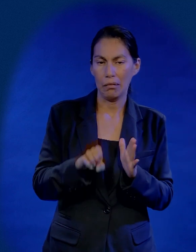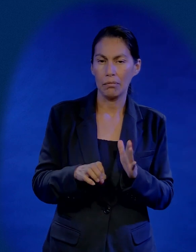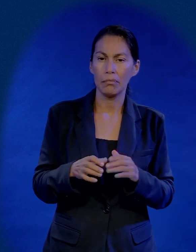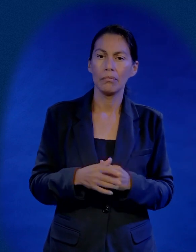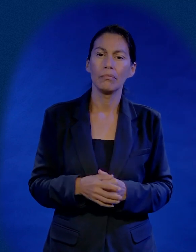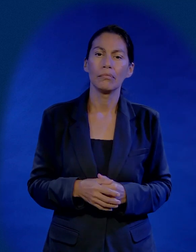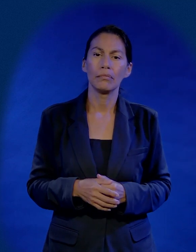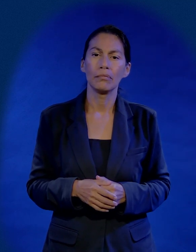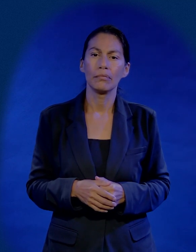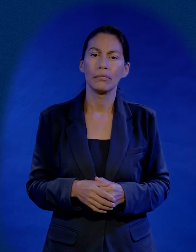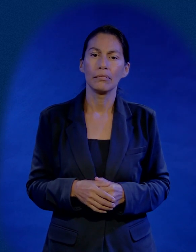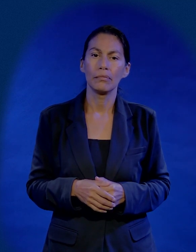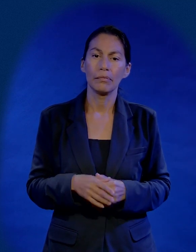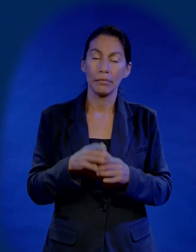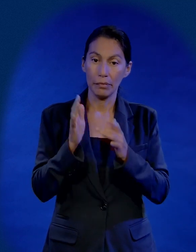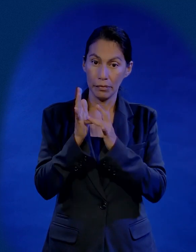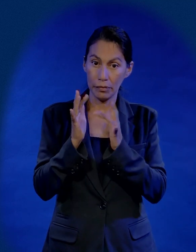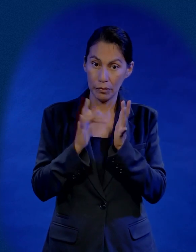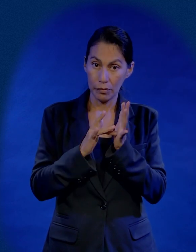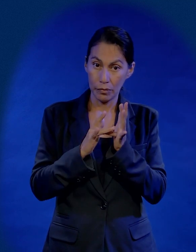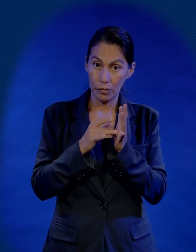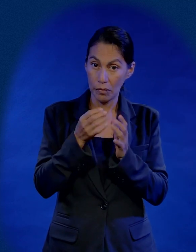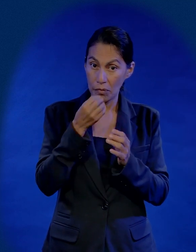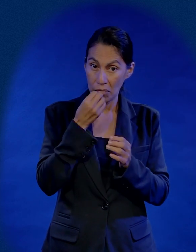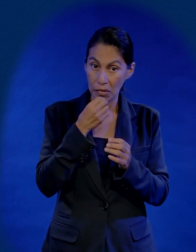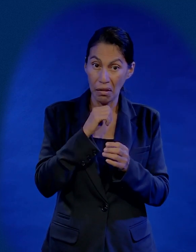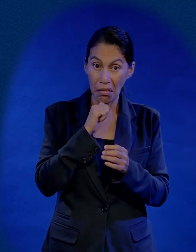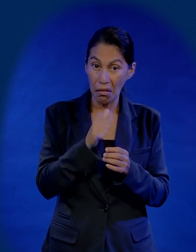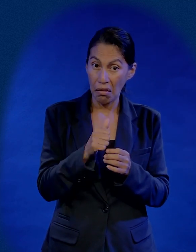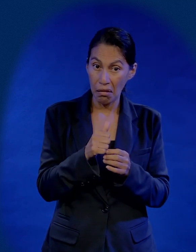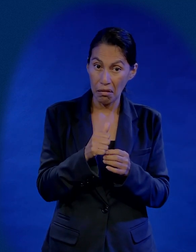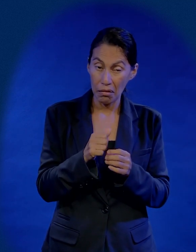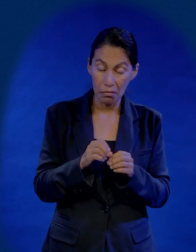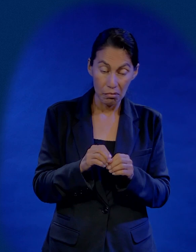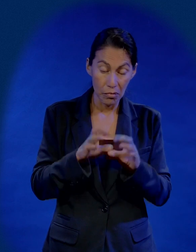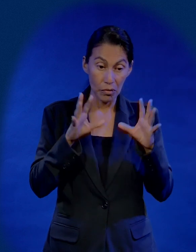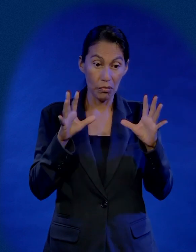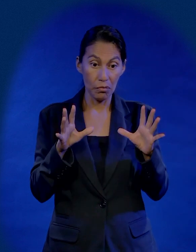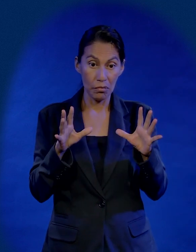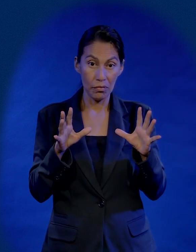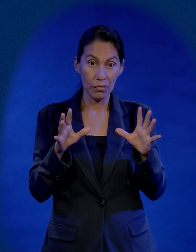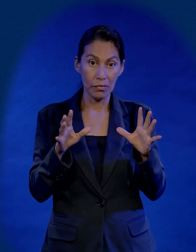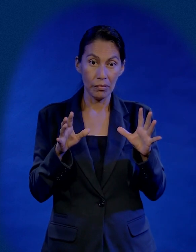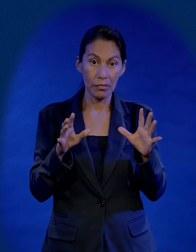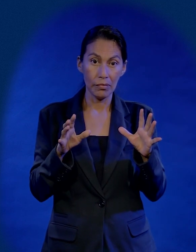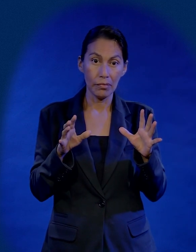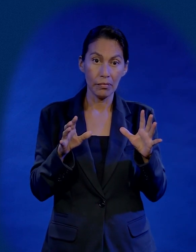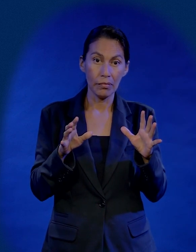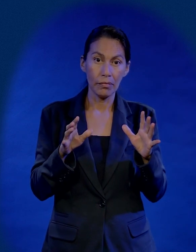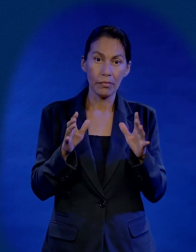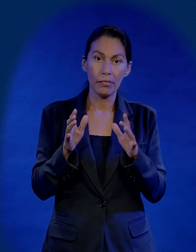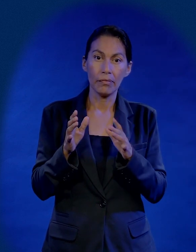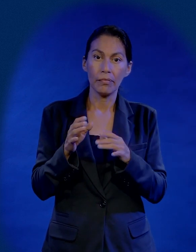recordará, mira, cuando Jesús sacó comida de la nada. ¿Se acuerda? Judas pensaba, ay, ay, ay,